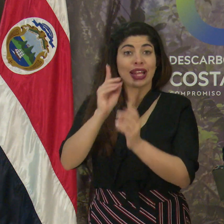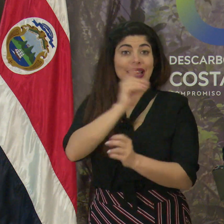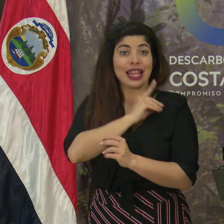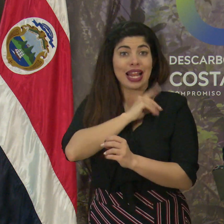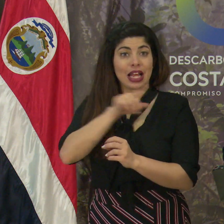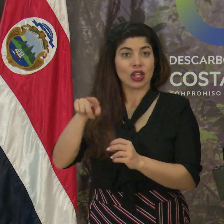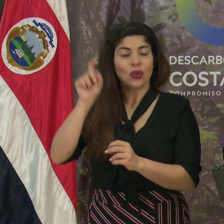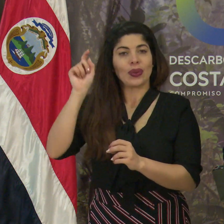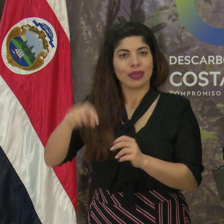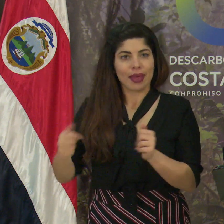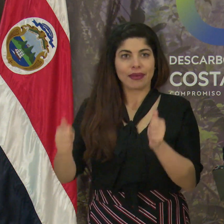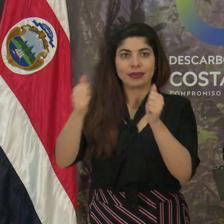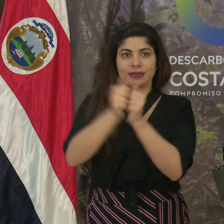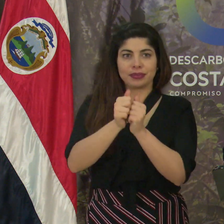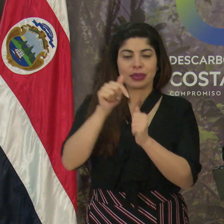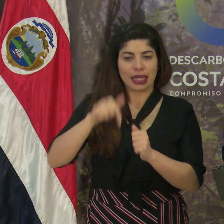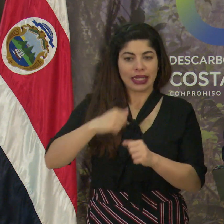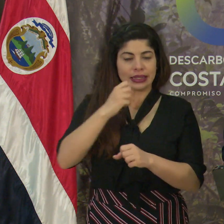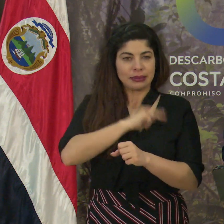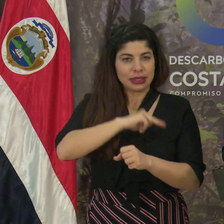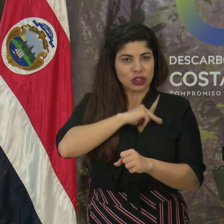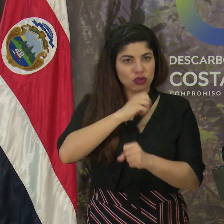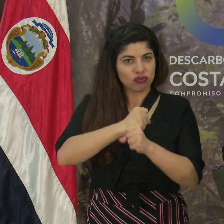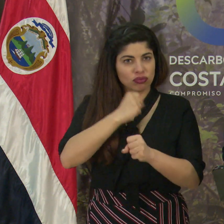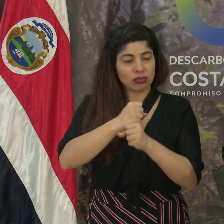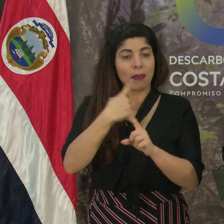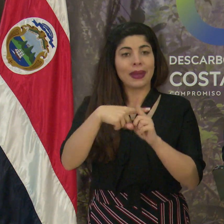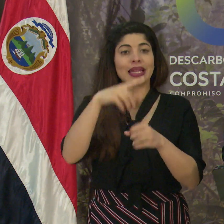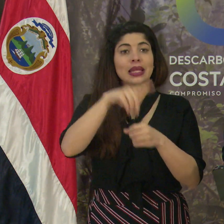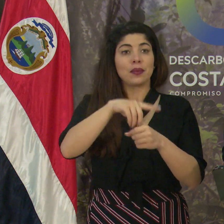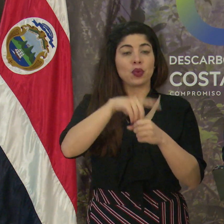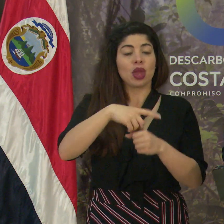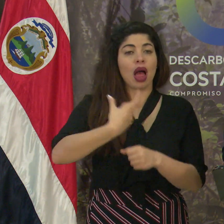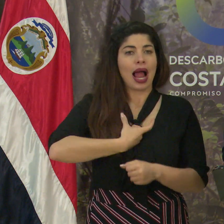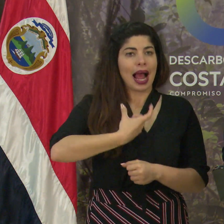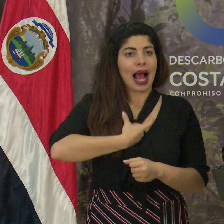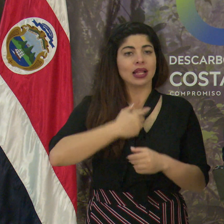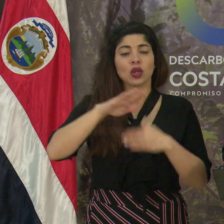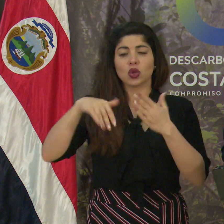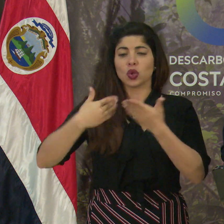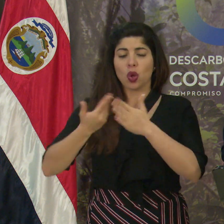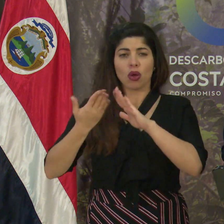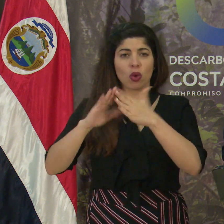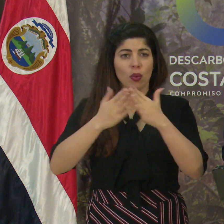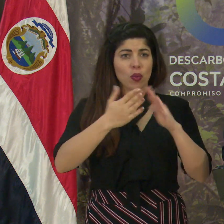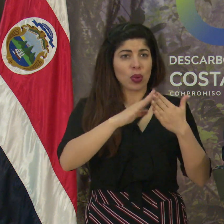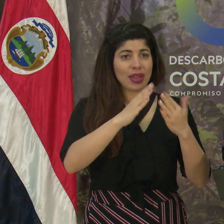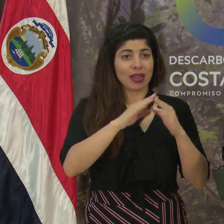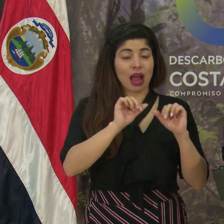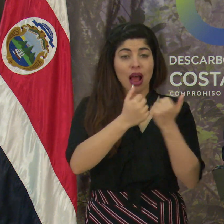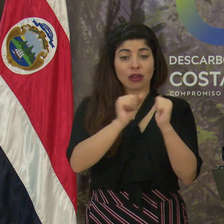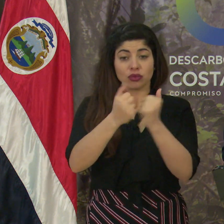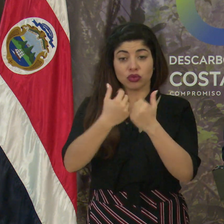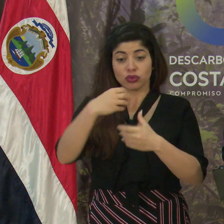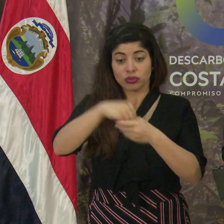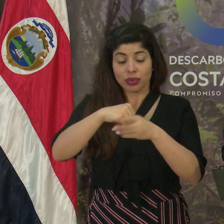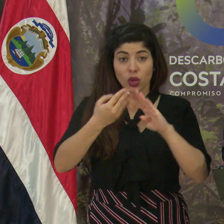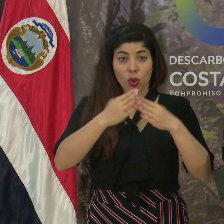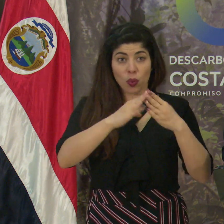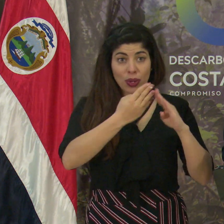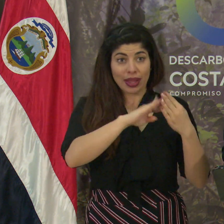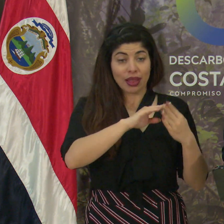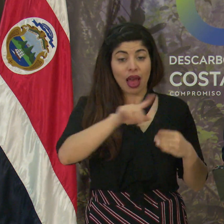que tienen que acompañarme en esta misión, los señores diputados, alcaldes, comunidades, fuerzas vivas de la comunidad